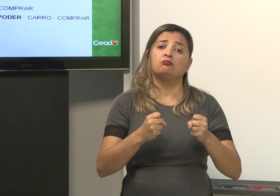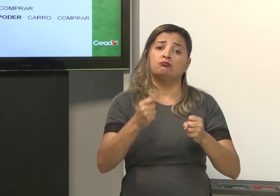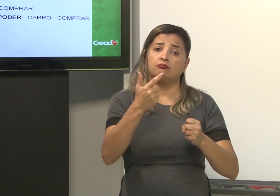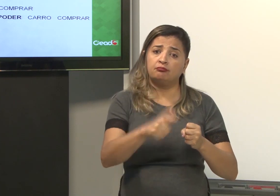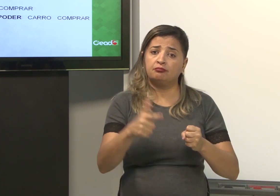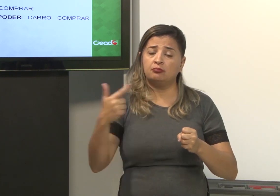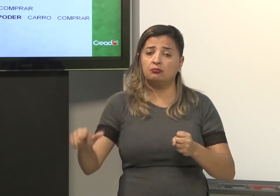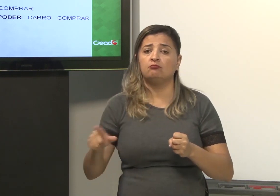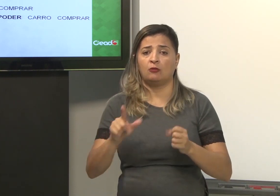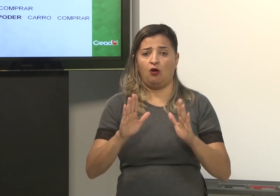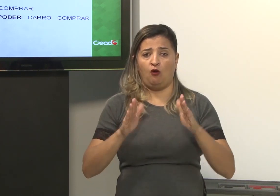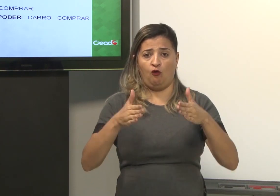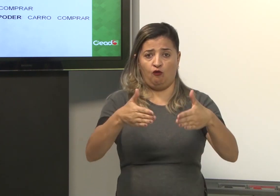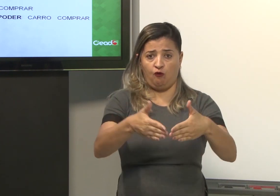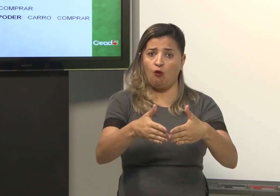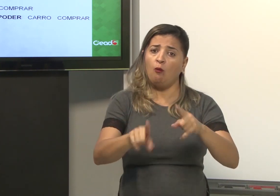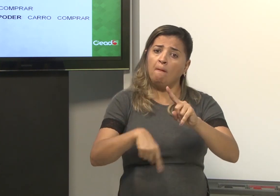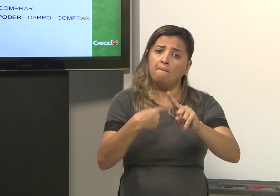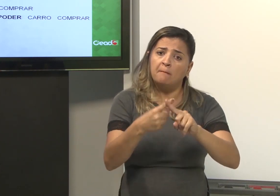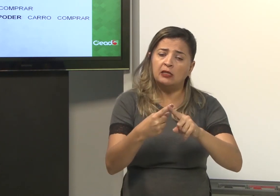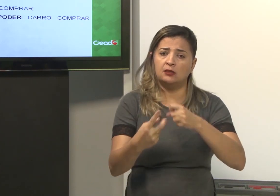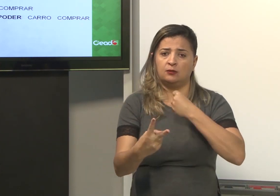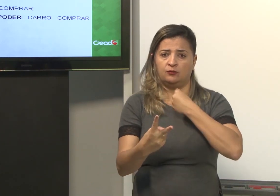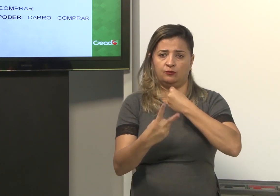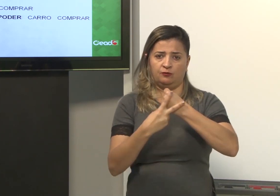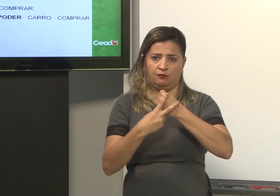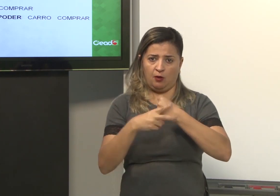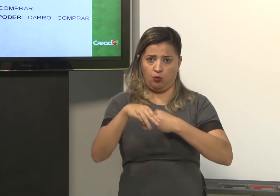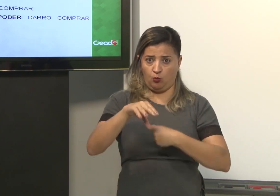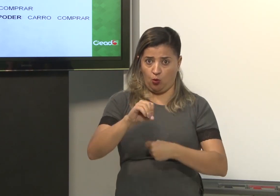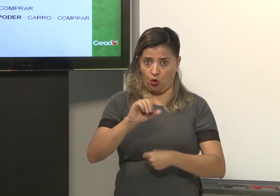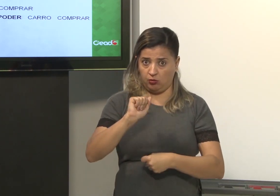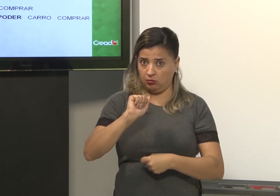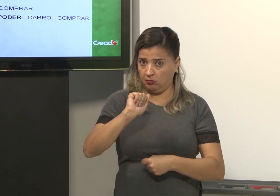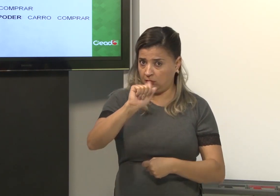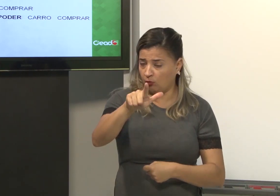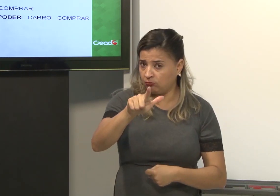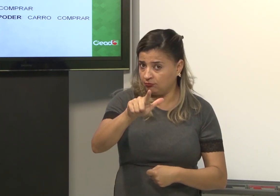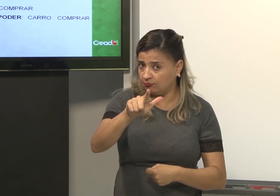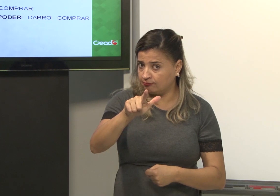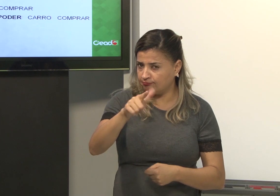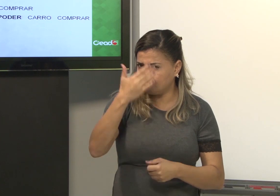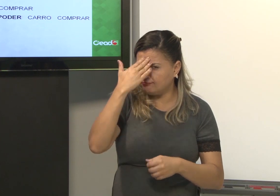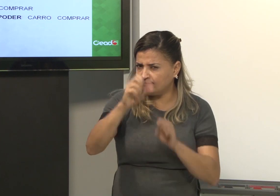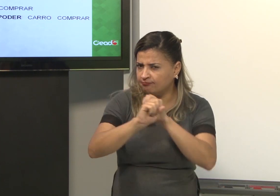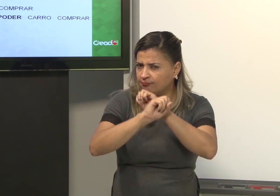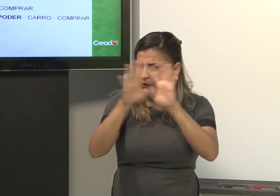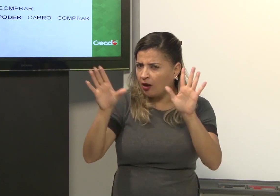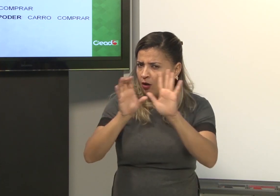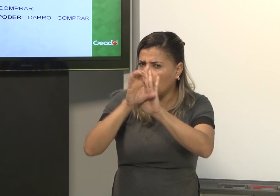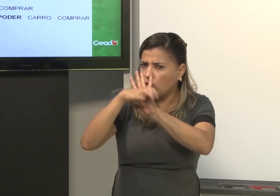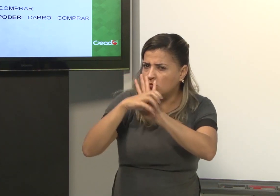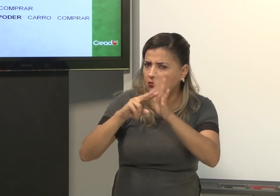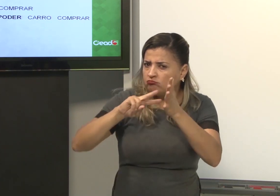Então, usou-se o verbo poder duas vezes. É o verbo modal. Ficou claro? O conceito,